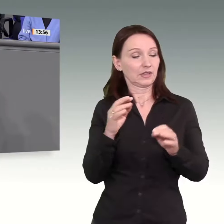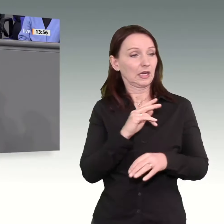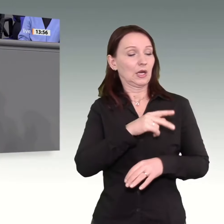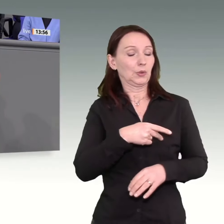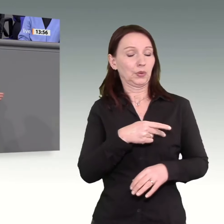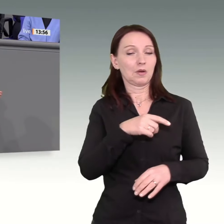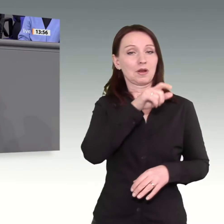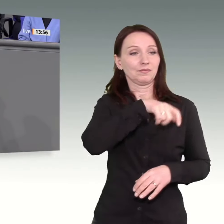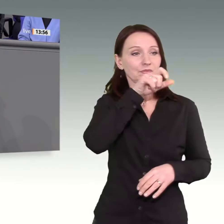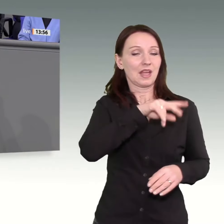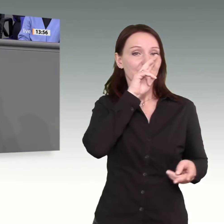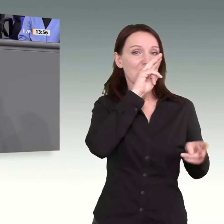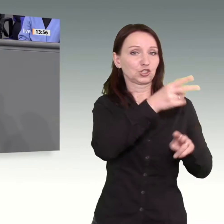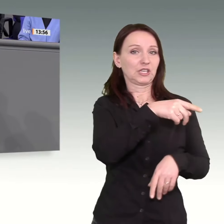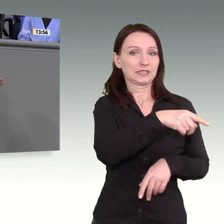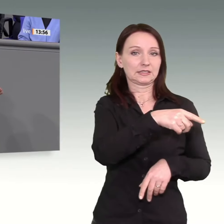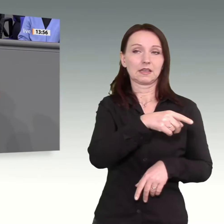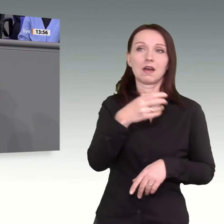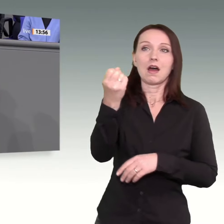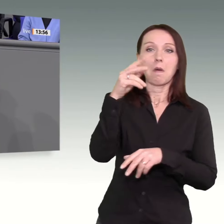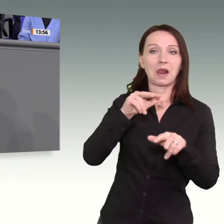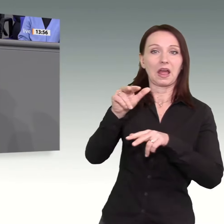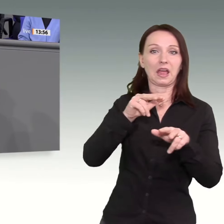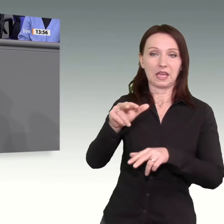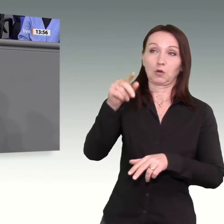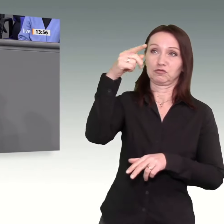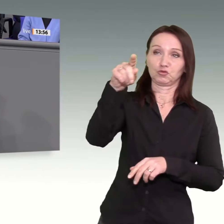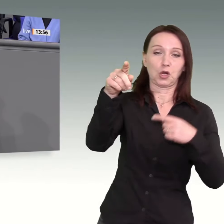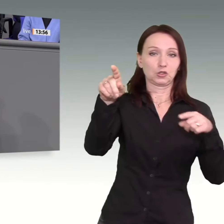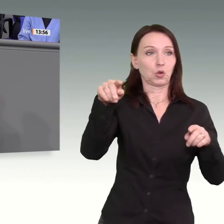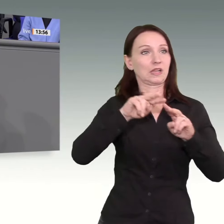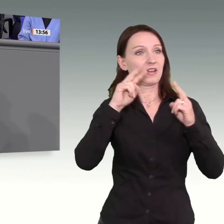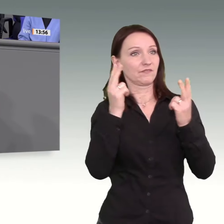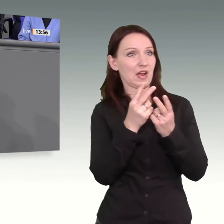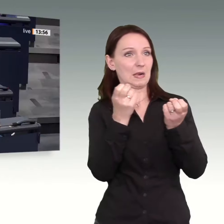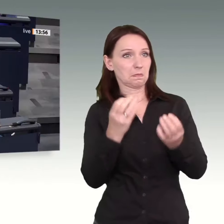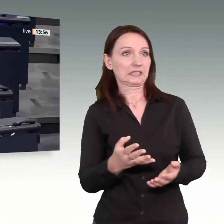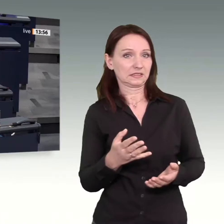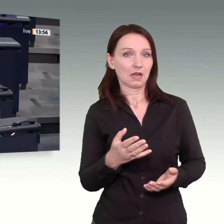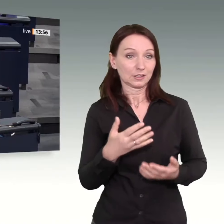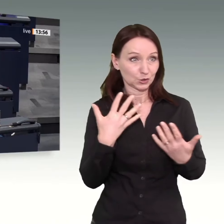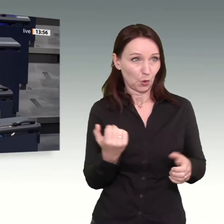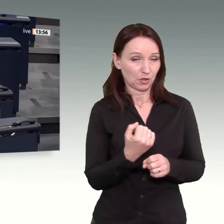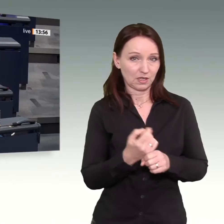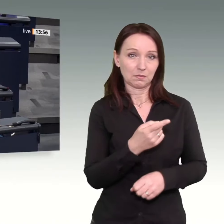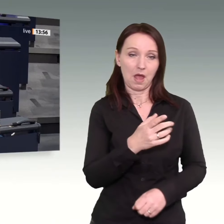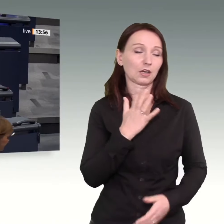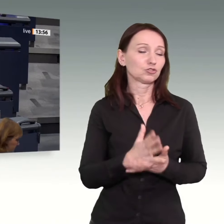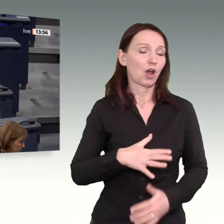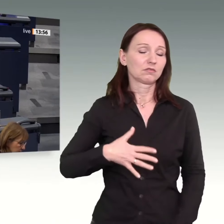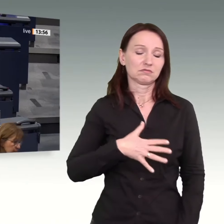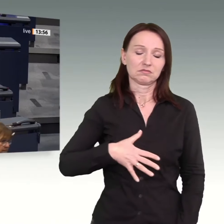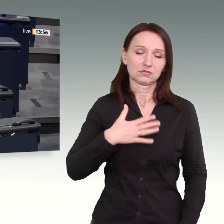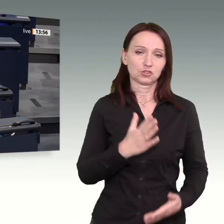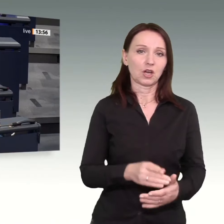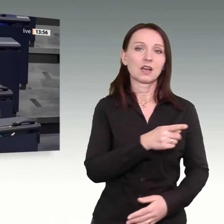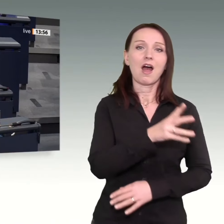und eine Ampelregierung für alles Unheil in dieser Welt verantwortlich gemacht hätte, wie Sie es getan haben. Und die ganze Rede spicken